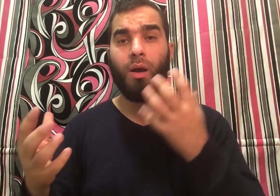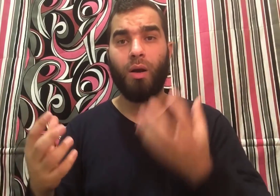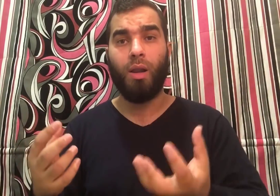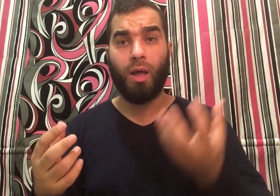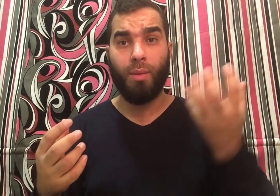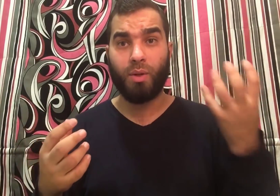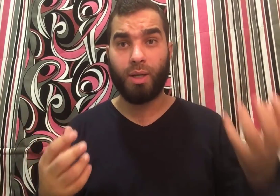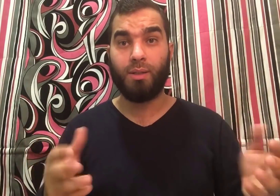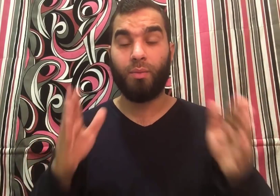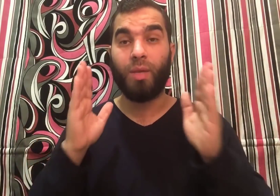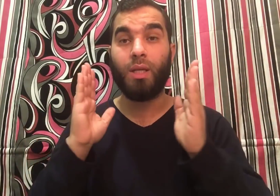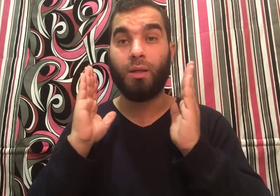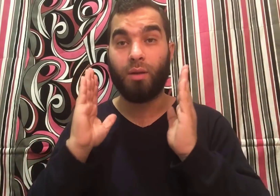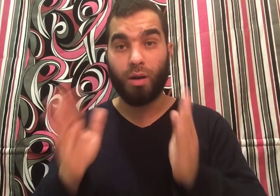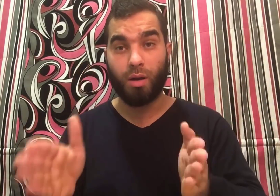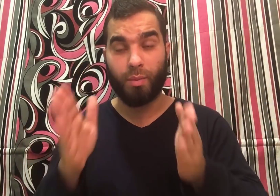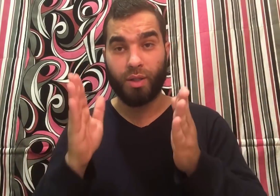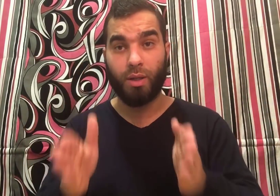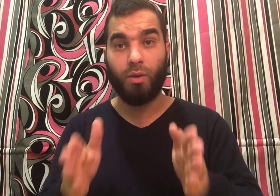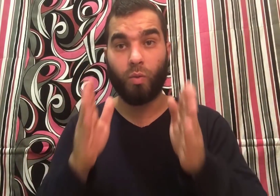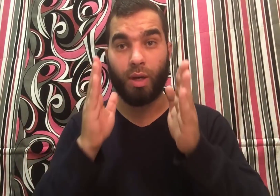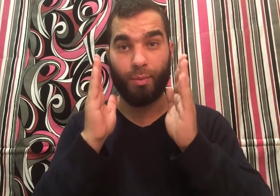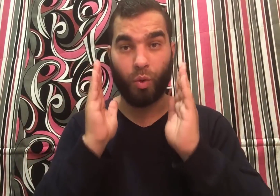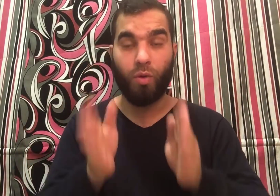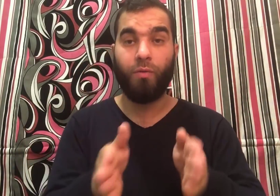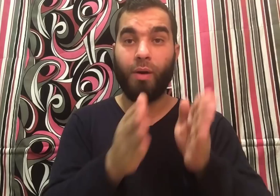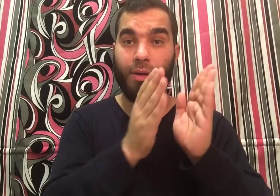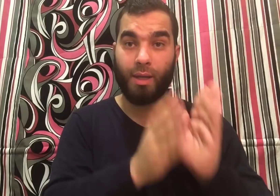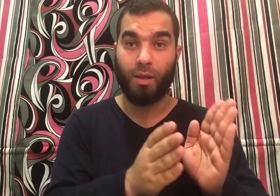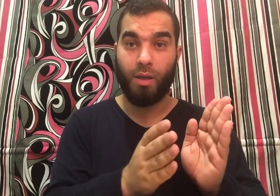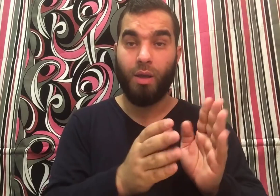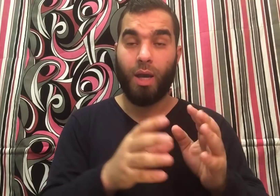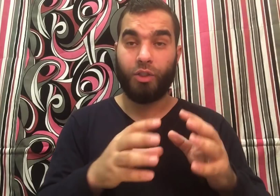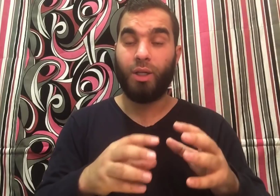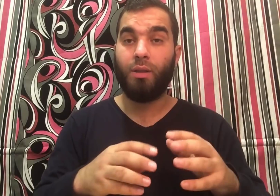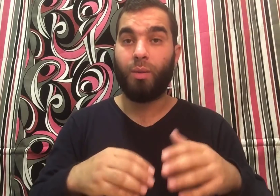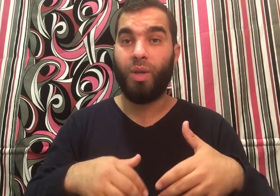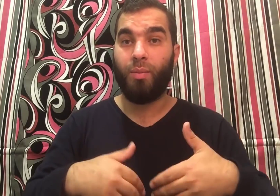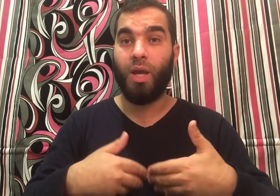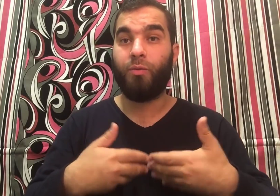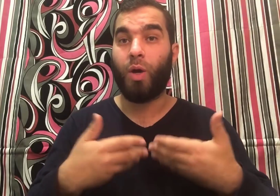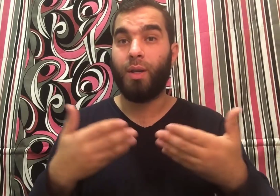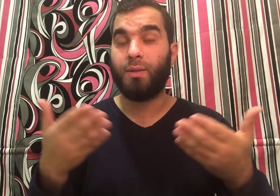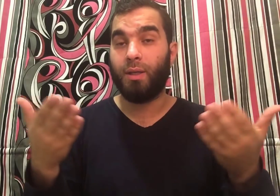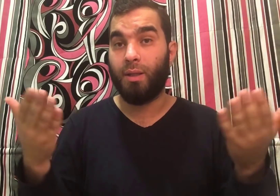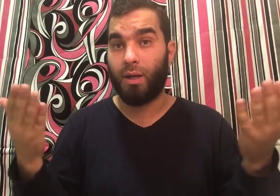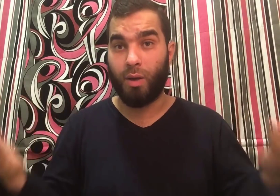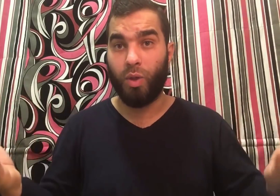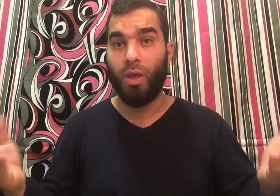قال خاب وخسر من أدرك رمضان ولم يخفر له عشان كده ربنا بيعفو عن ناس كتير قوي